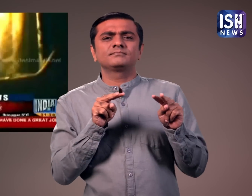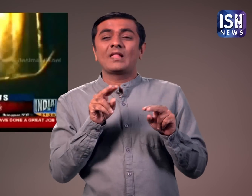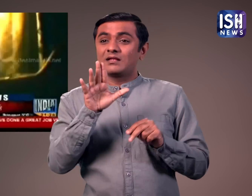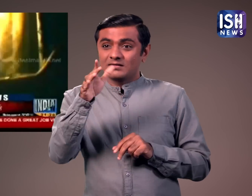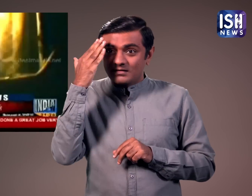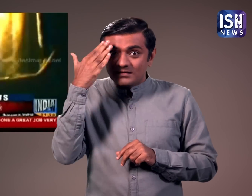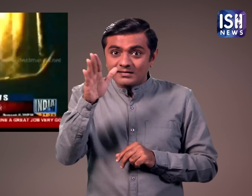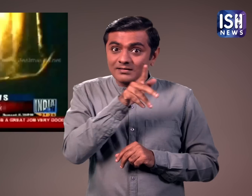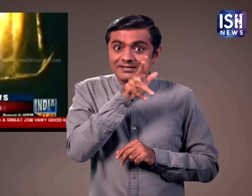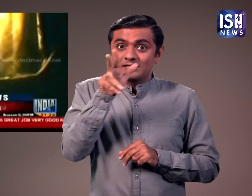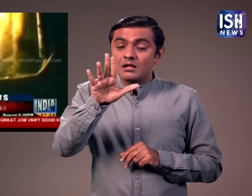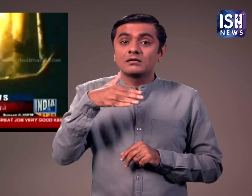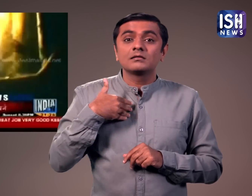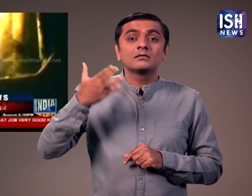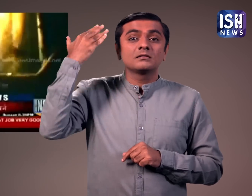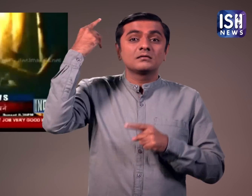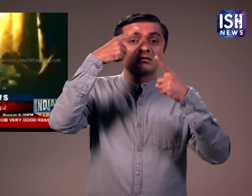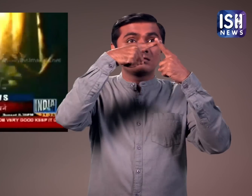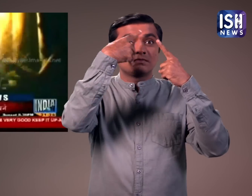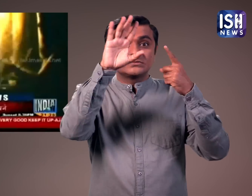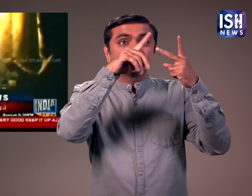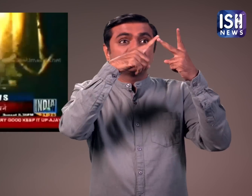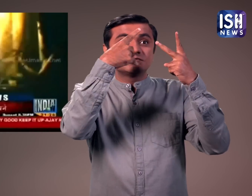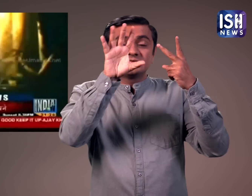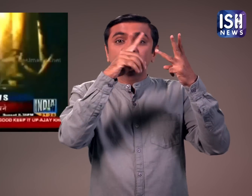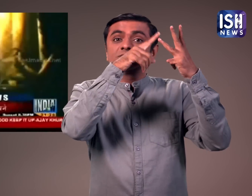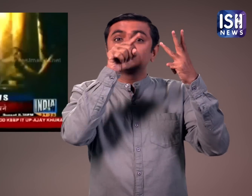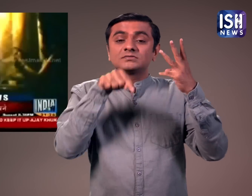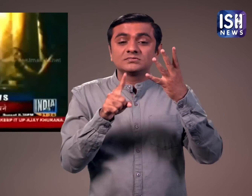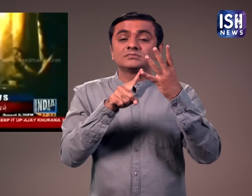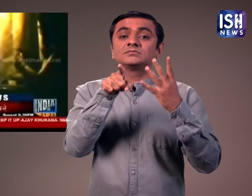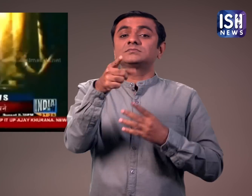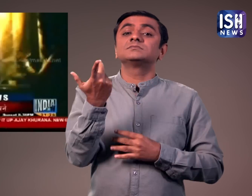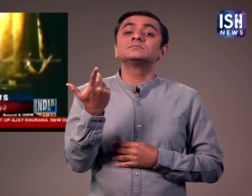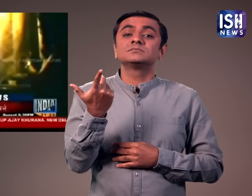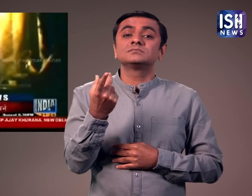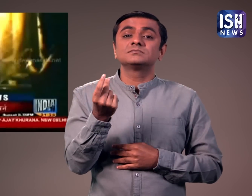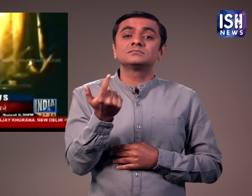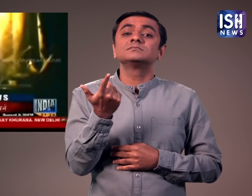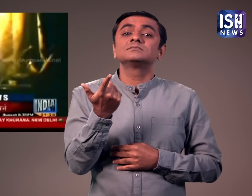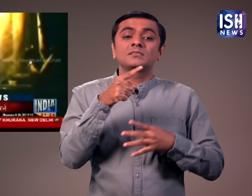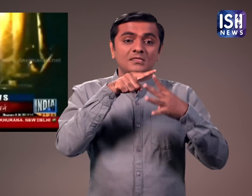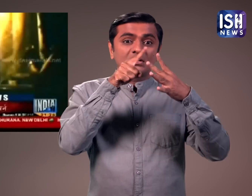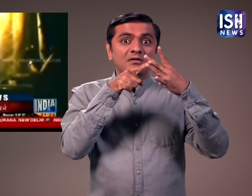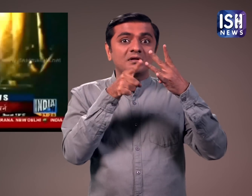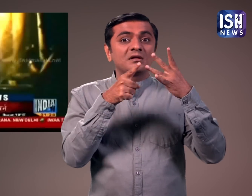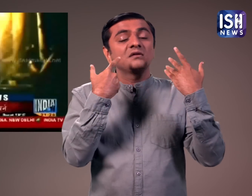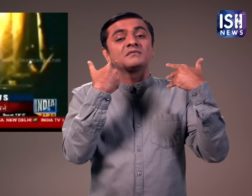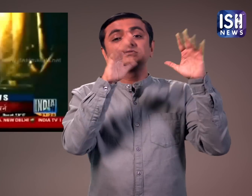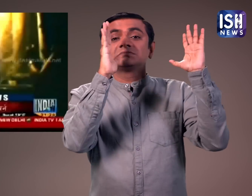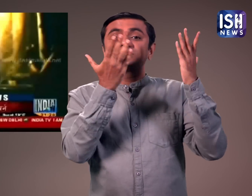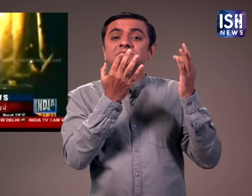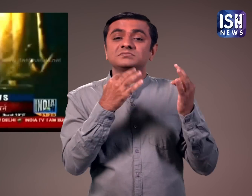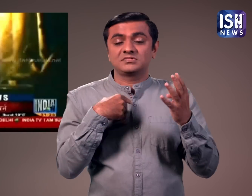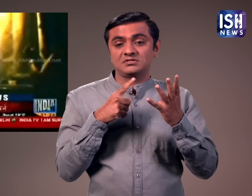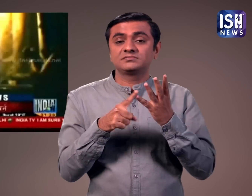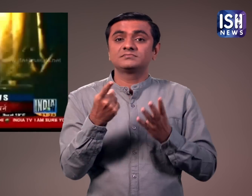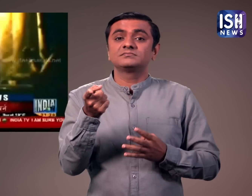फिर उन्होंने तीन अभिनेत्रियों का नाम लिया जो फिल्मों में उनके साथ यौन संबन के कारण आई थी और उसे चौती